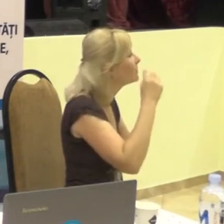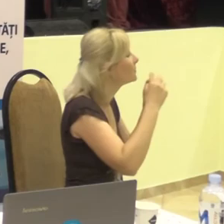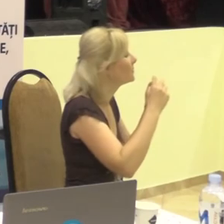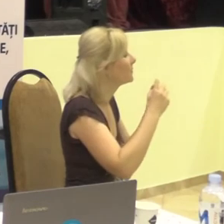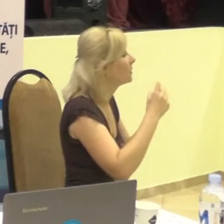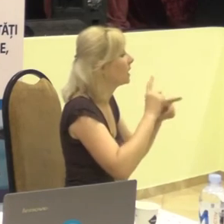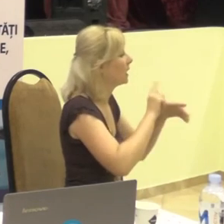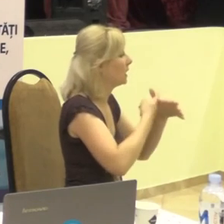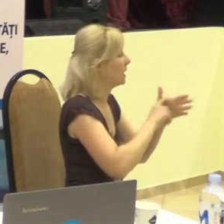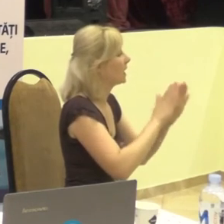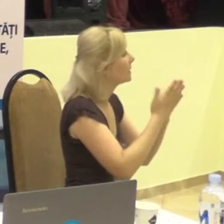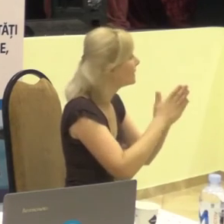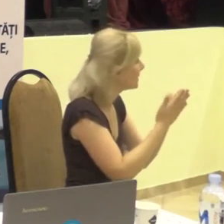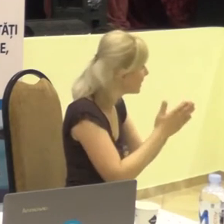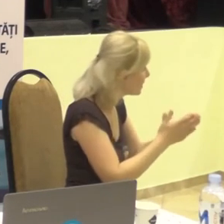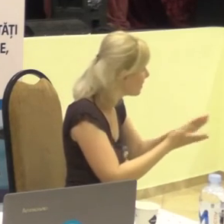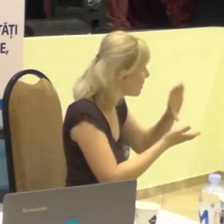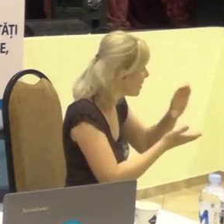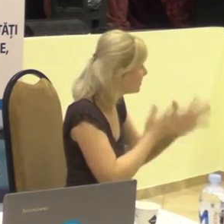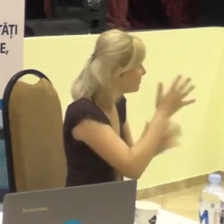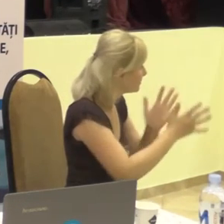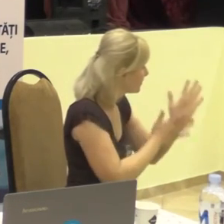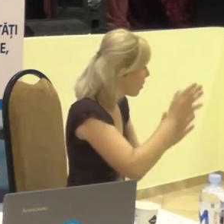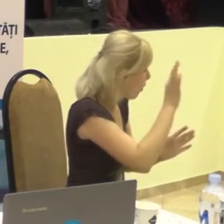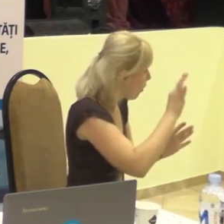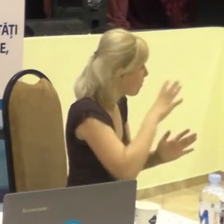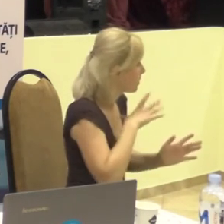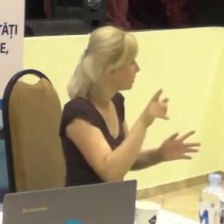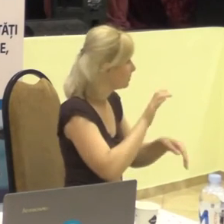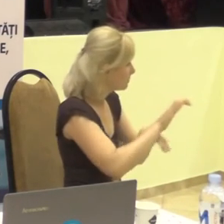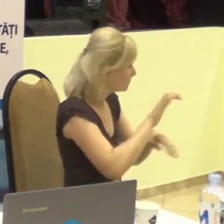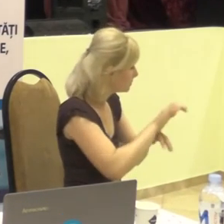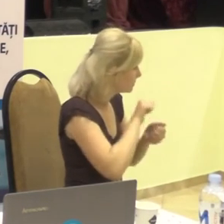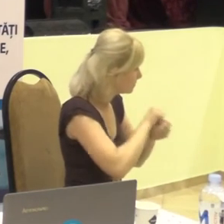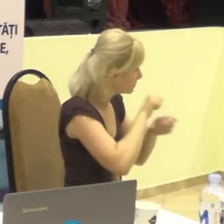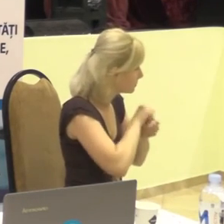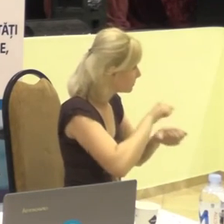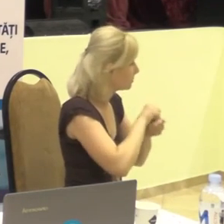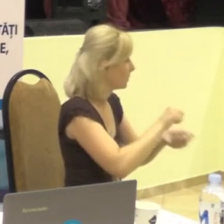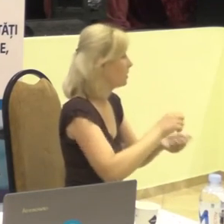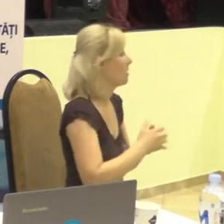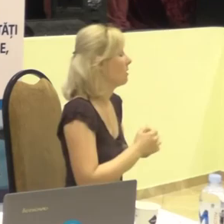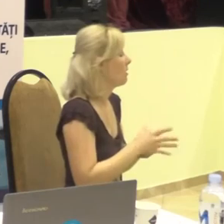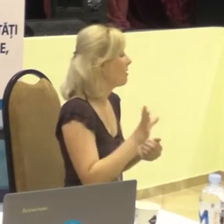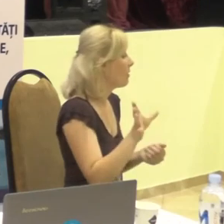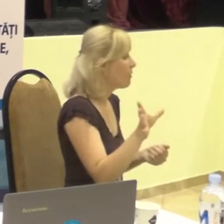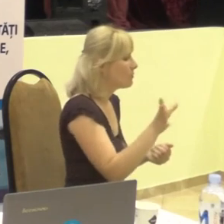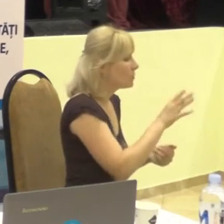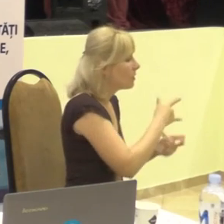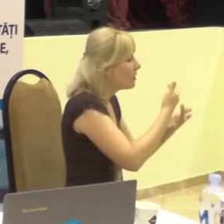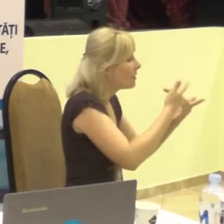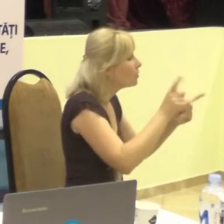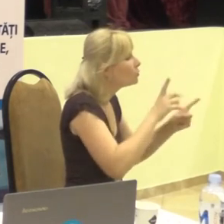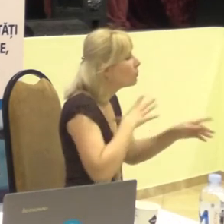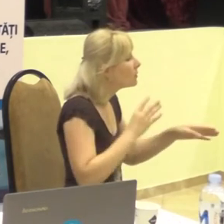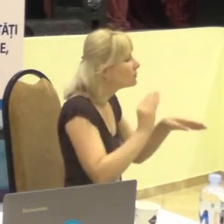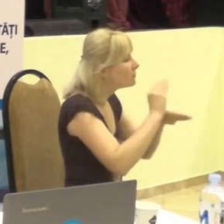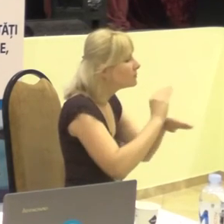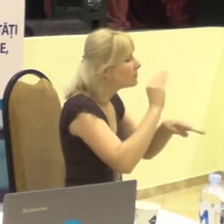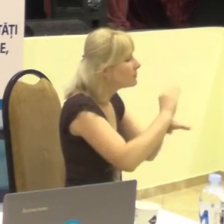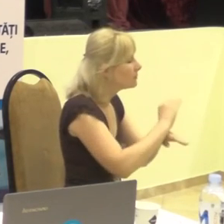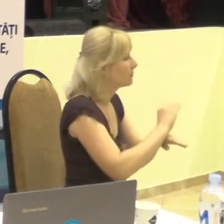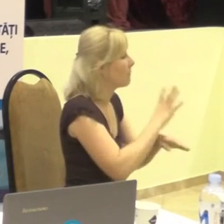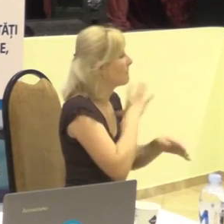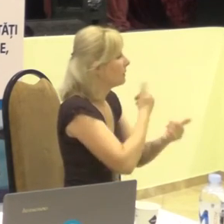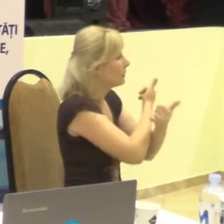dicționarul în limbaj mini-cogestual și așa mai departe. Adică toate sunt formulate, sunt